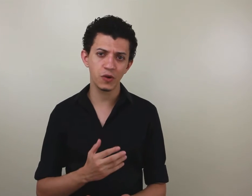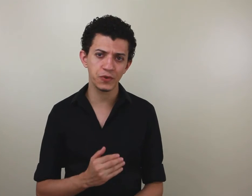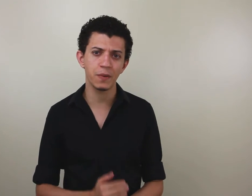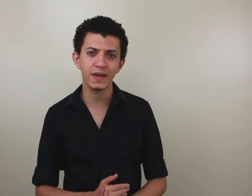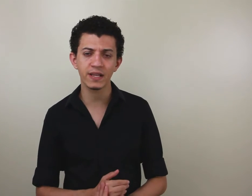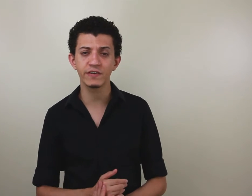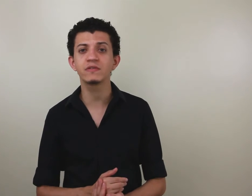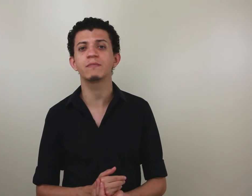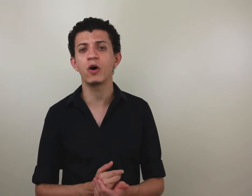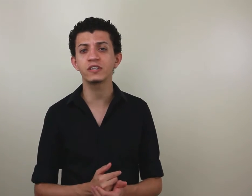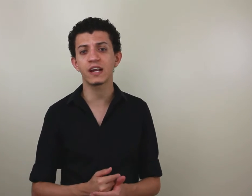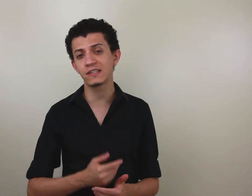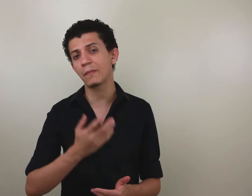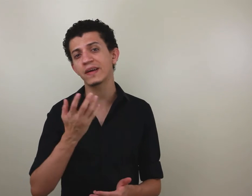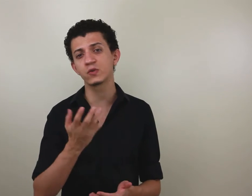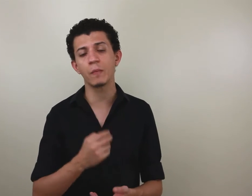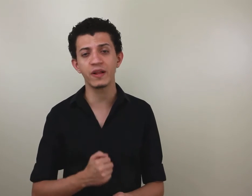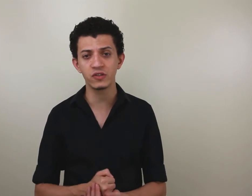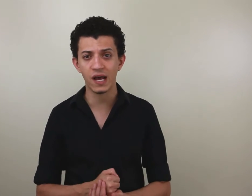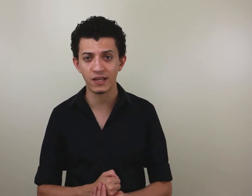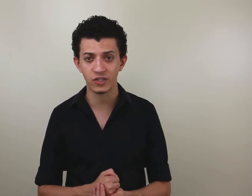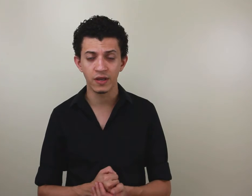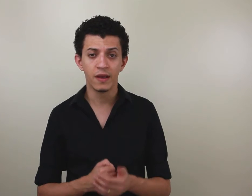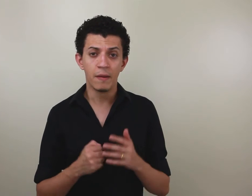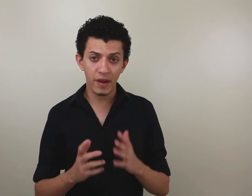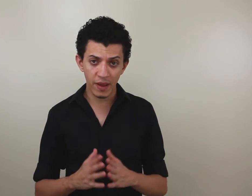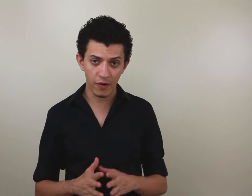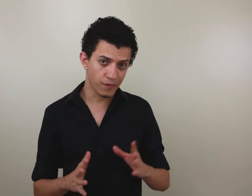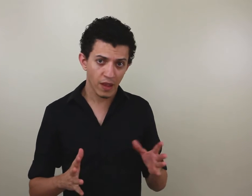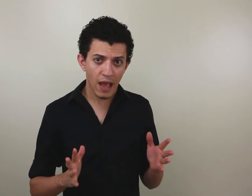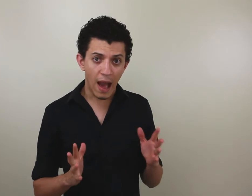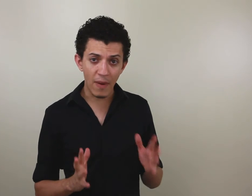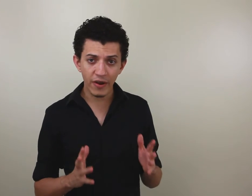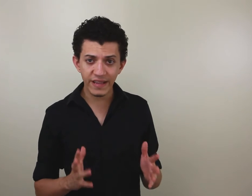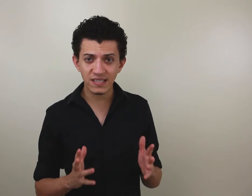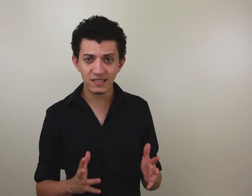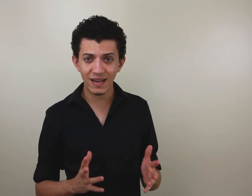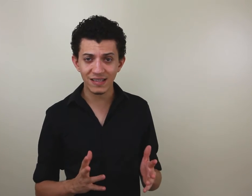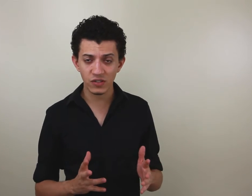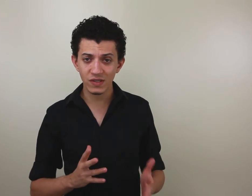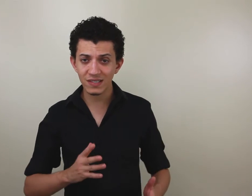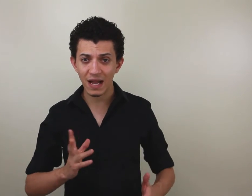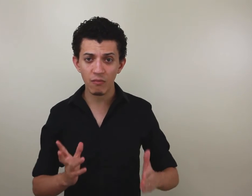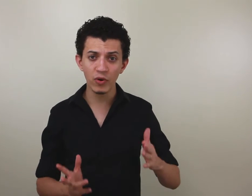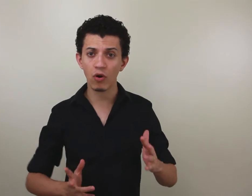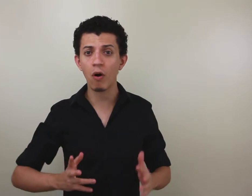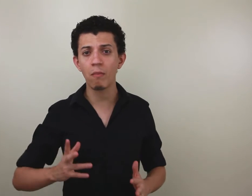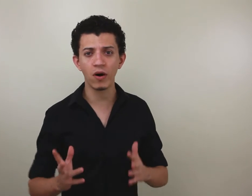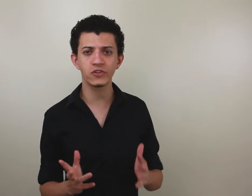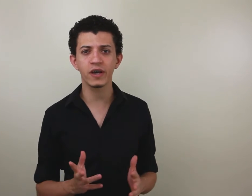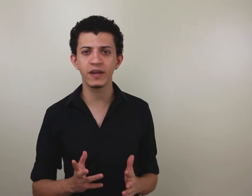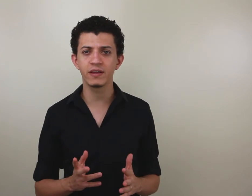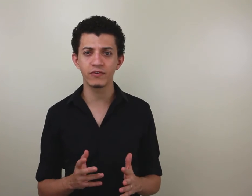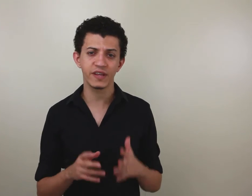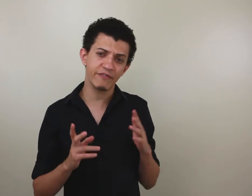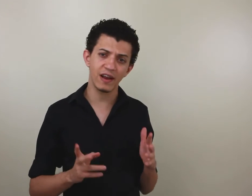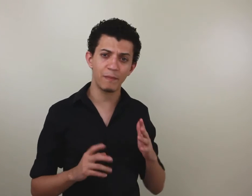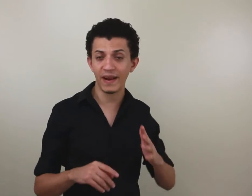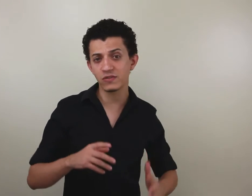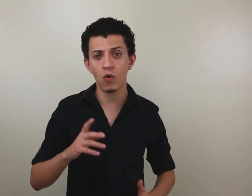tipo de aplicativo pode trazer para a sua aprendizagem. Primeiro, a maioria dessas sinalizações está muito robótica ainda. Você vê ali, parece um